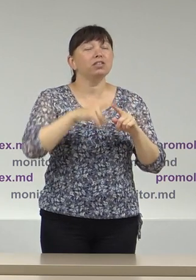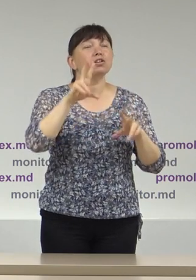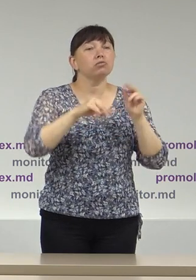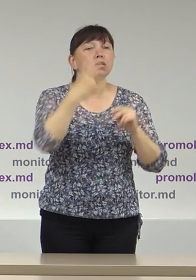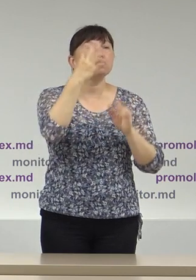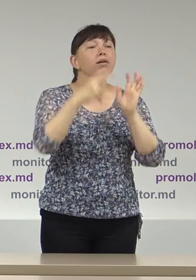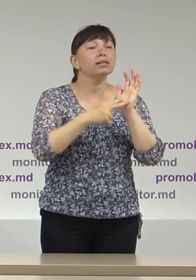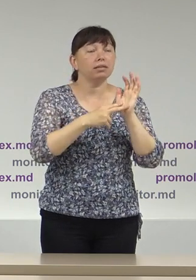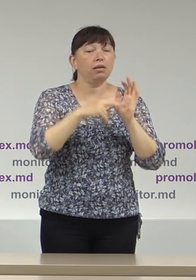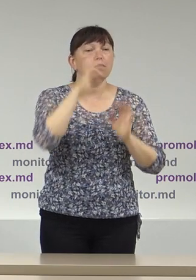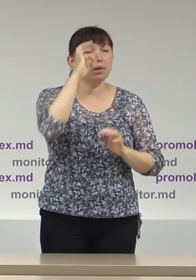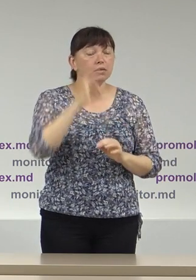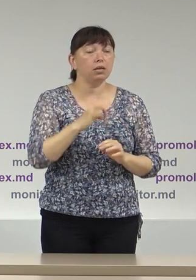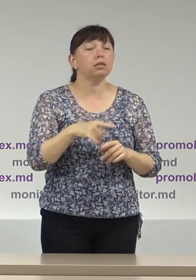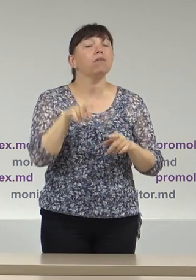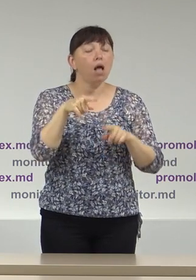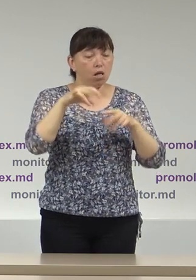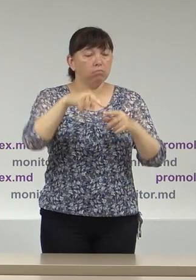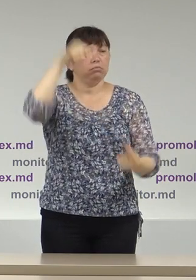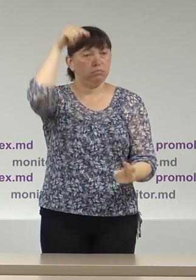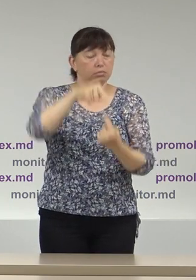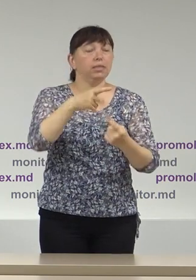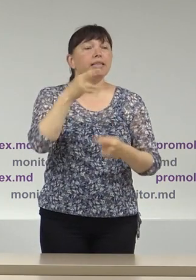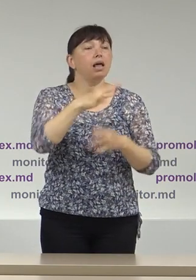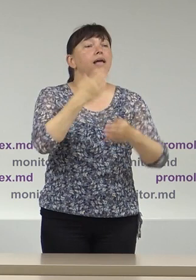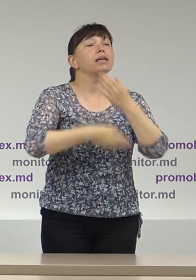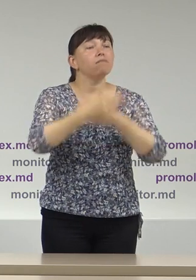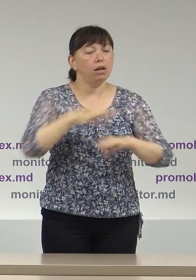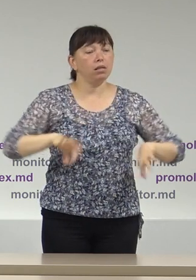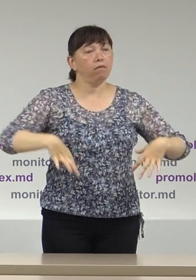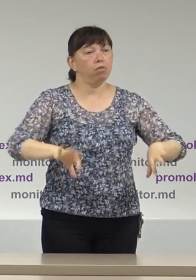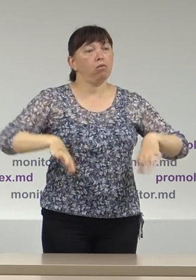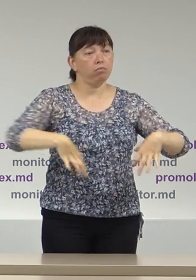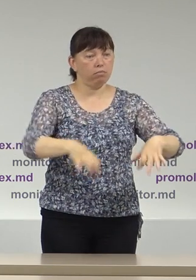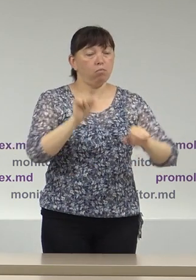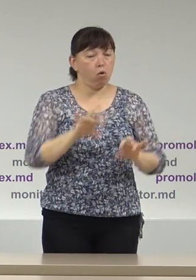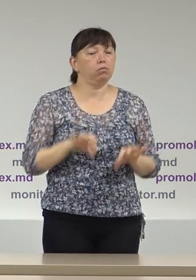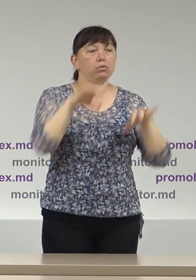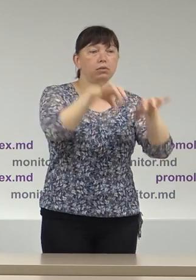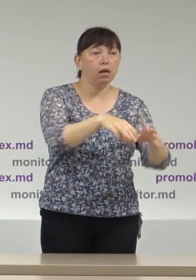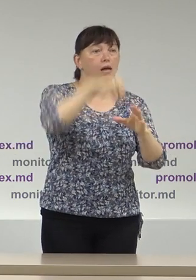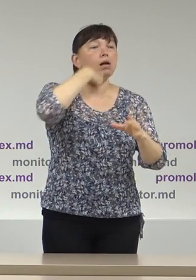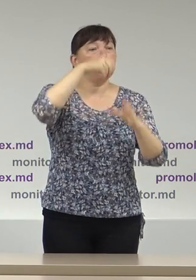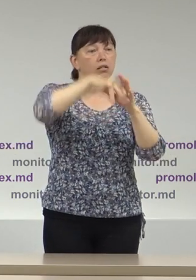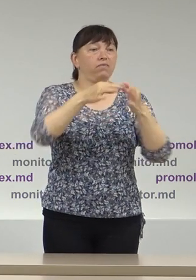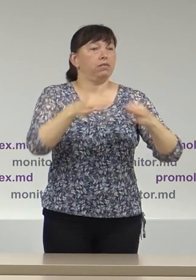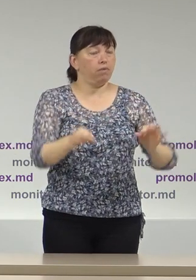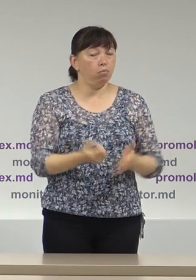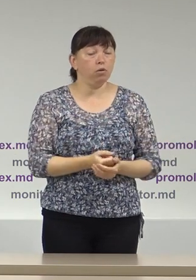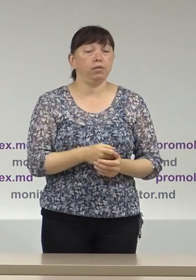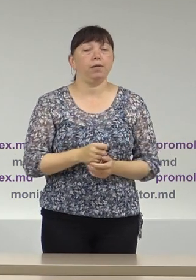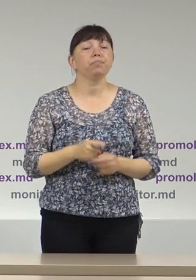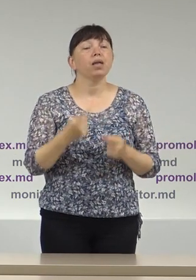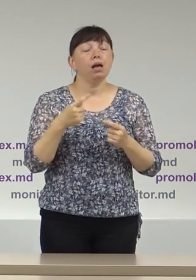sunt accesibile persoanelor cu necesități speciale locomotorii. Organele electorale, în